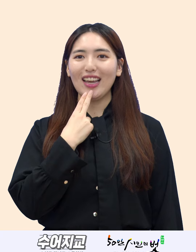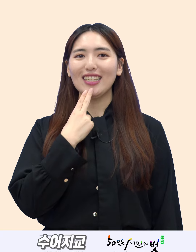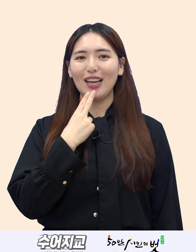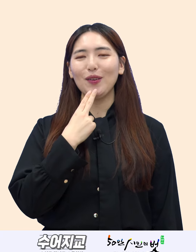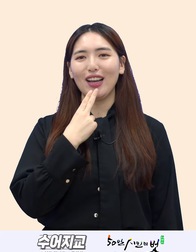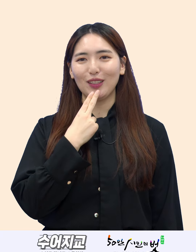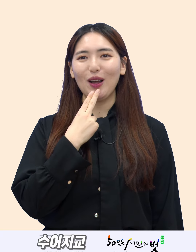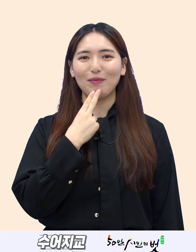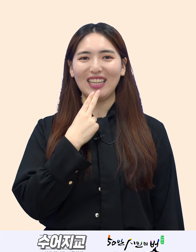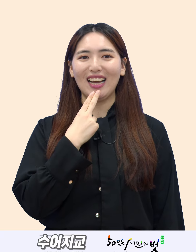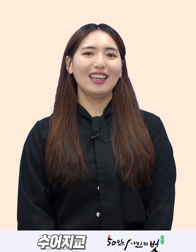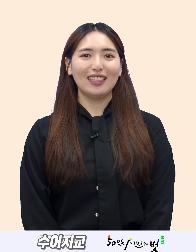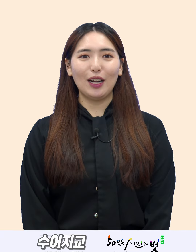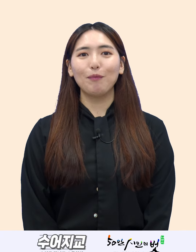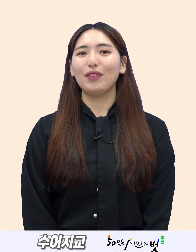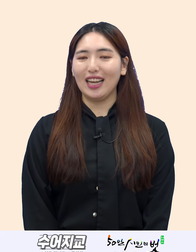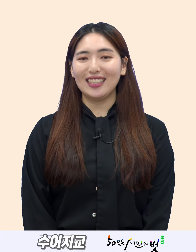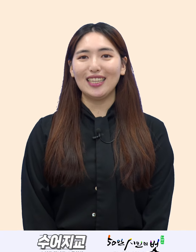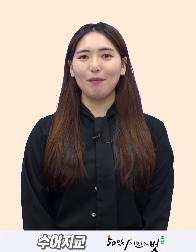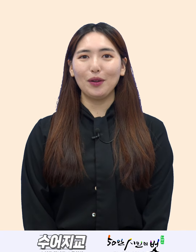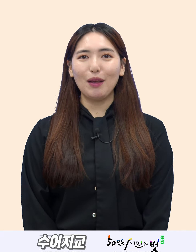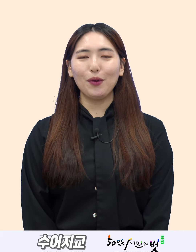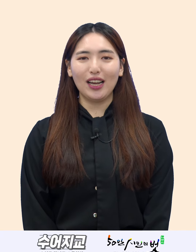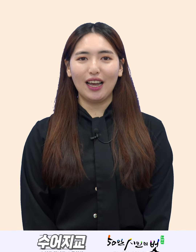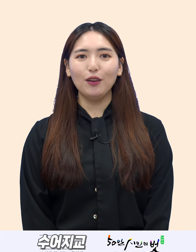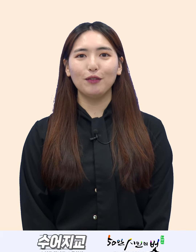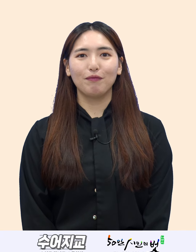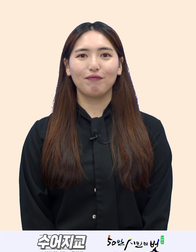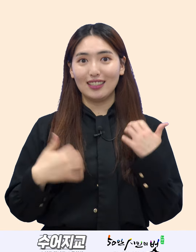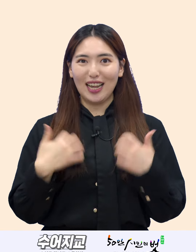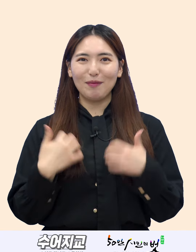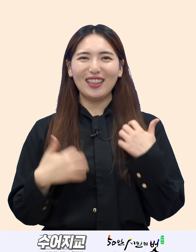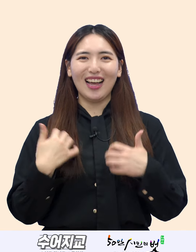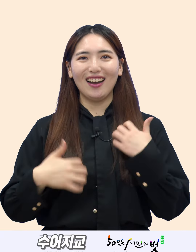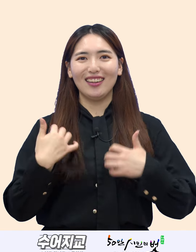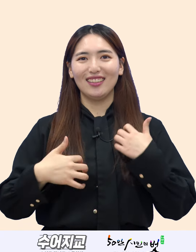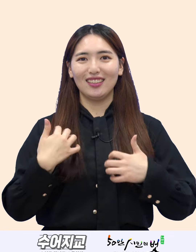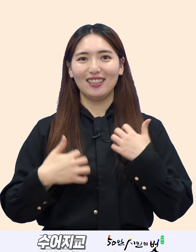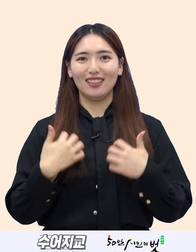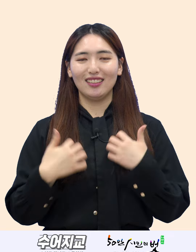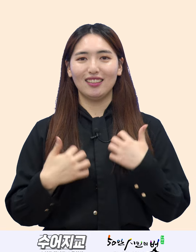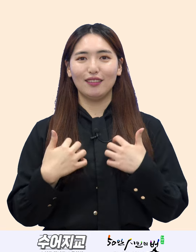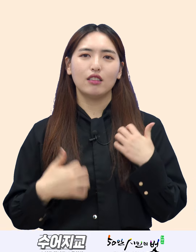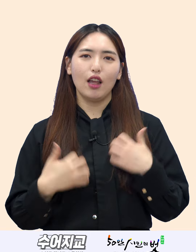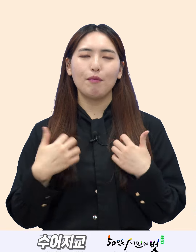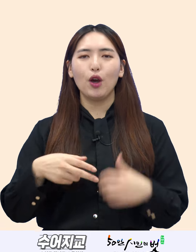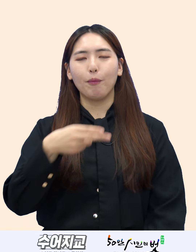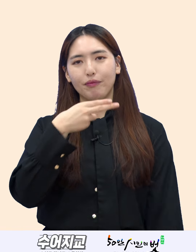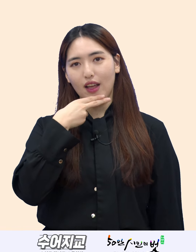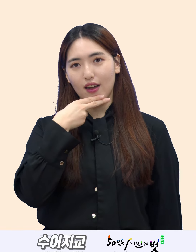사용하기도 합니다 그럼 같이 한번 해볼까요? 재밌다 재미없다